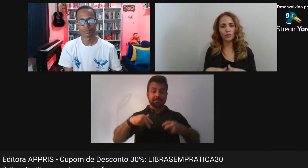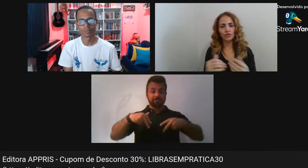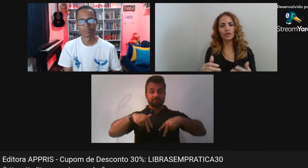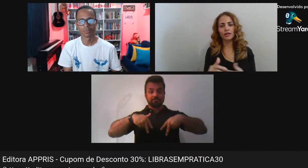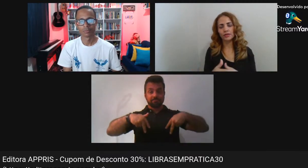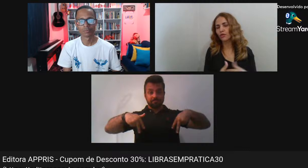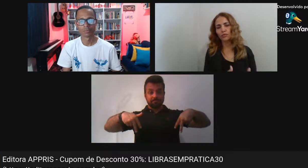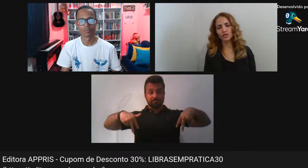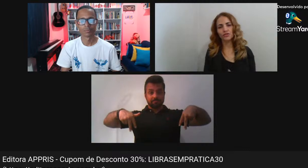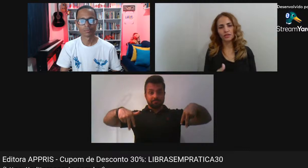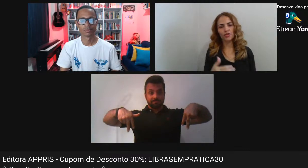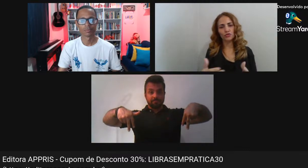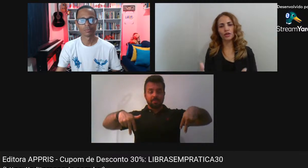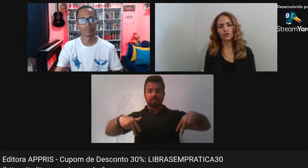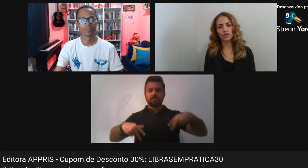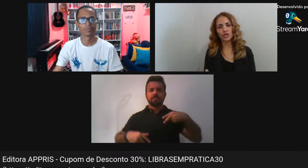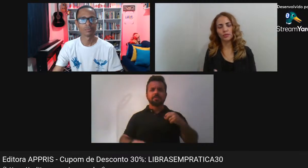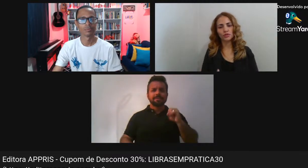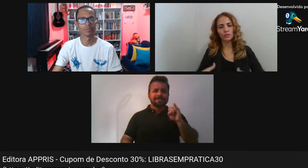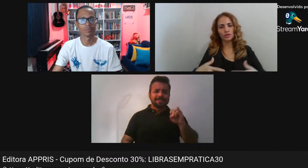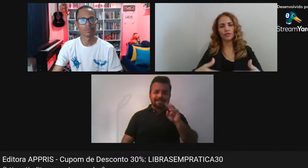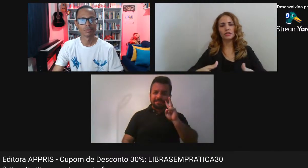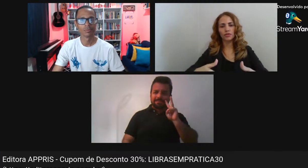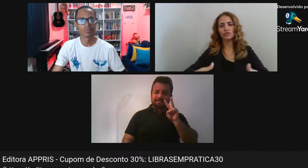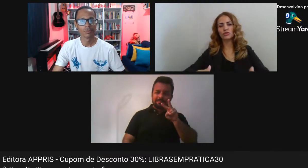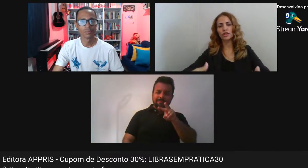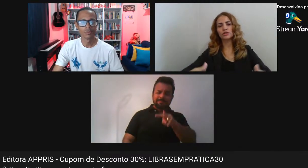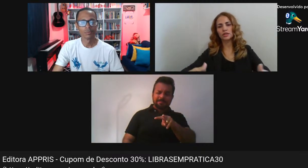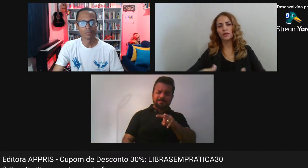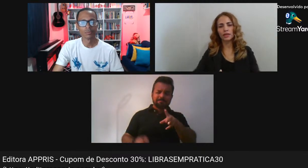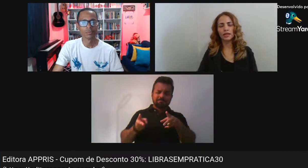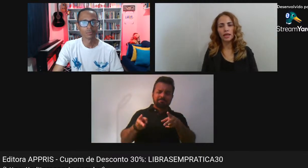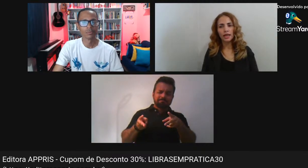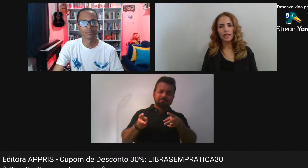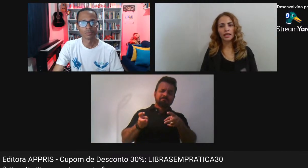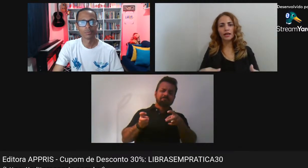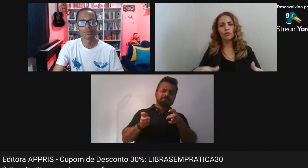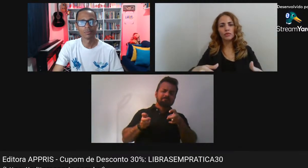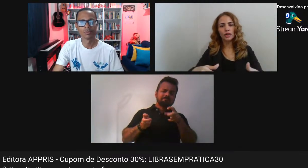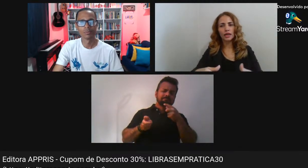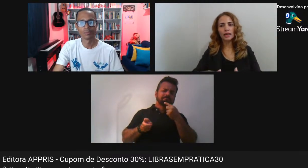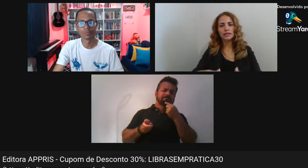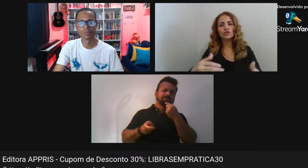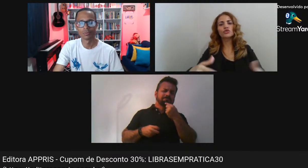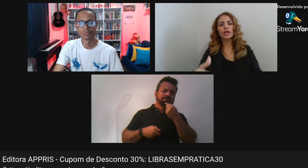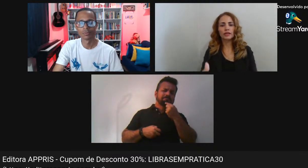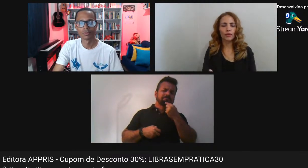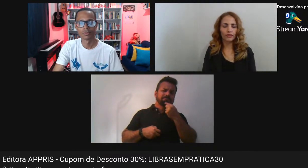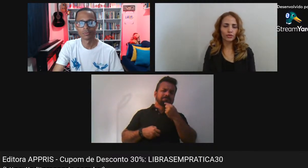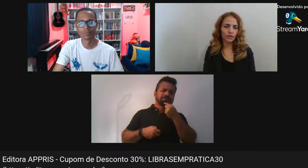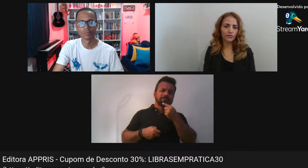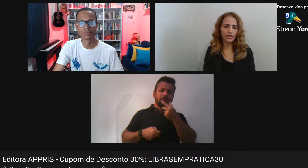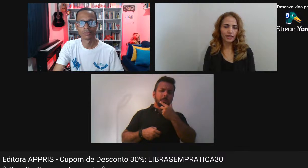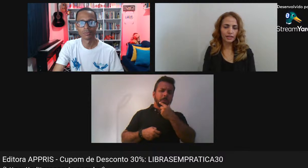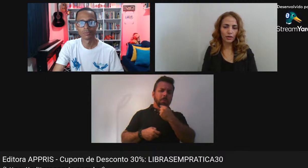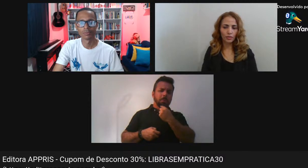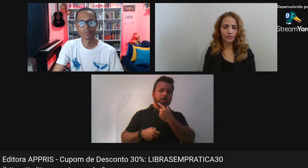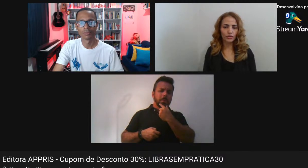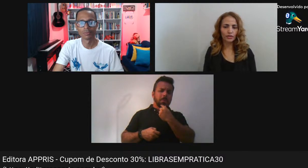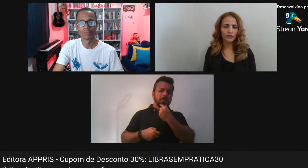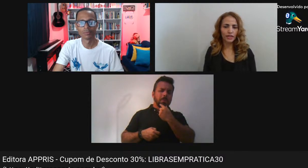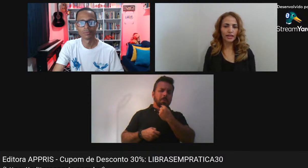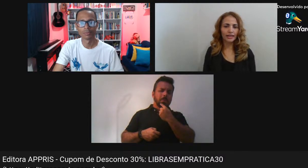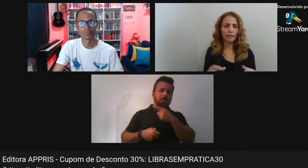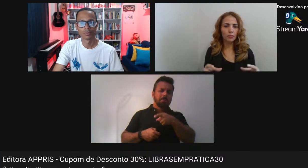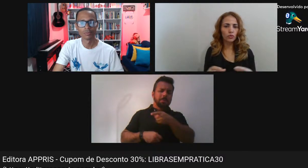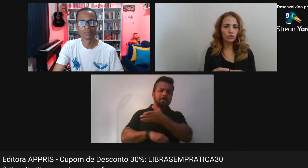a imagem Como se não Não como se estivesse Vendo um senhor de engenho Mas como se estivesse Vendo sujeitos Que estão ali E que não Se sujeitam A fotografia Então é